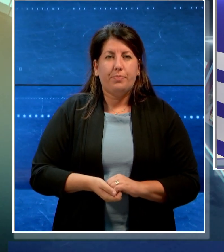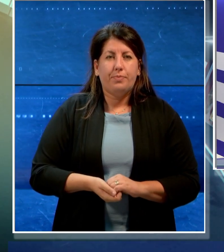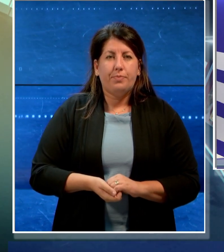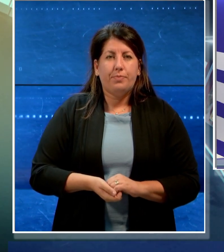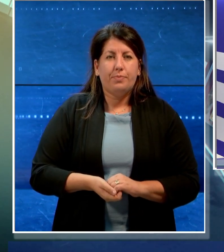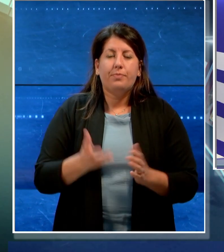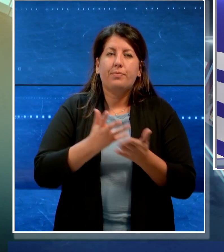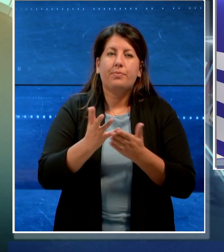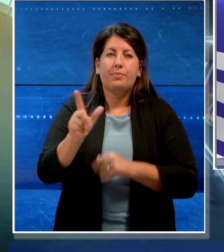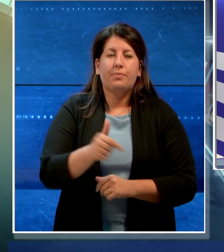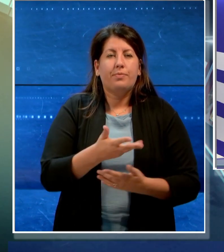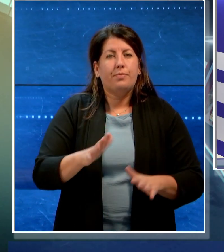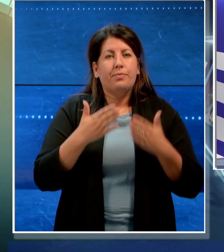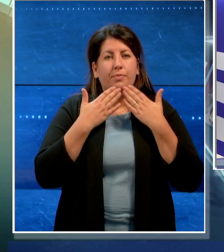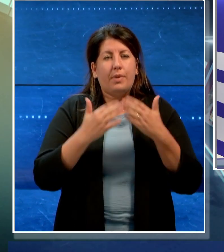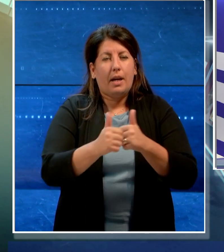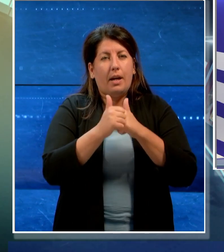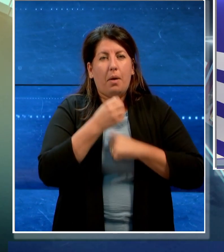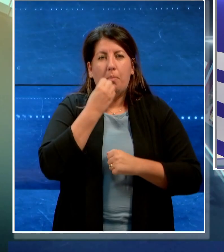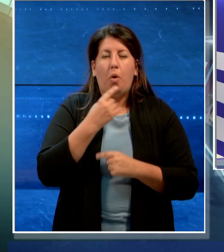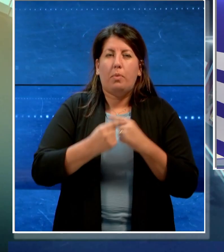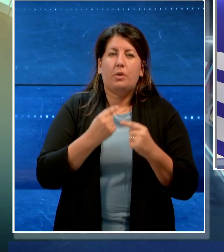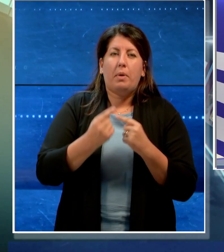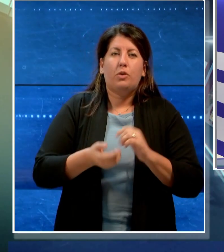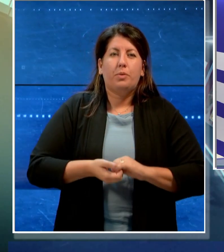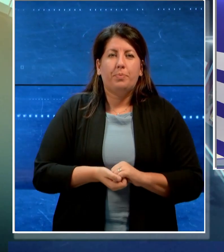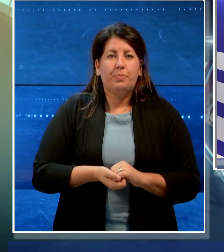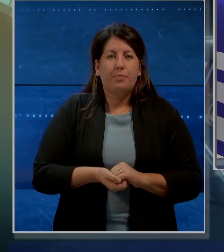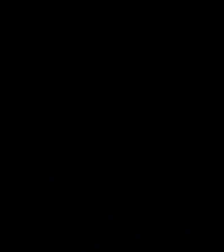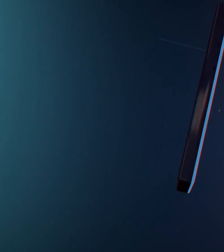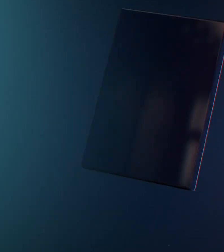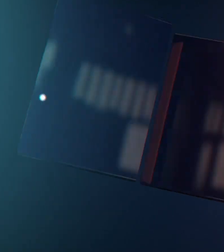E con il TGLIS è tutto, grazie per averci seguito, buon proseguimento.